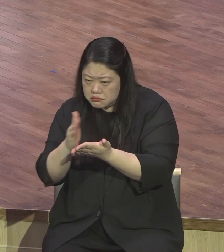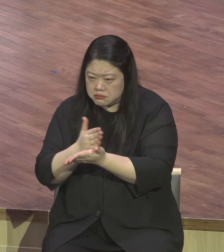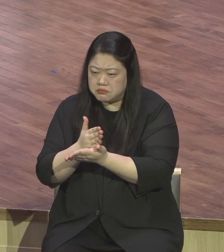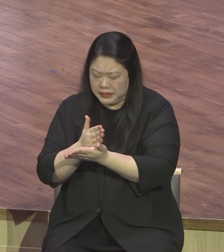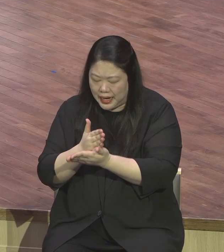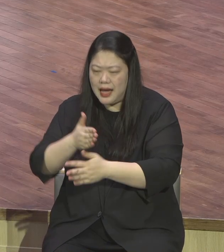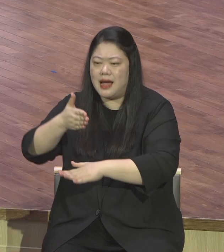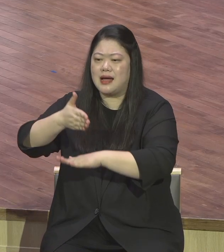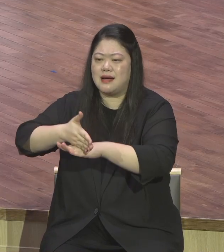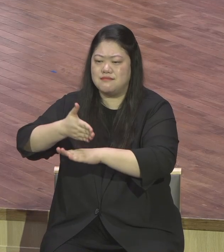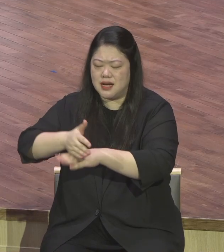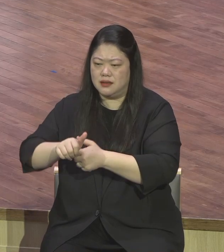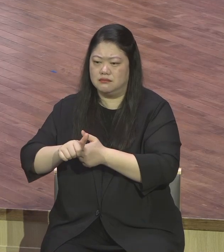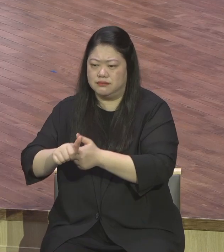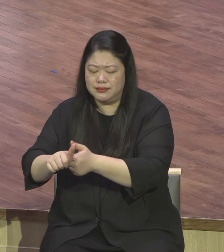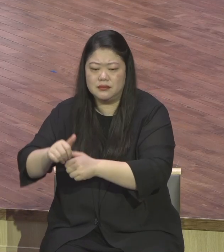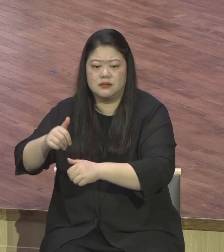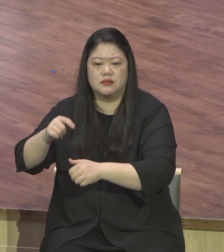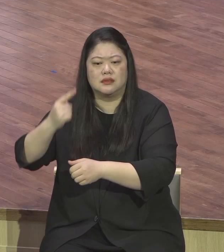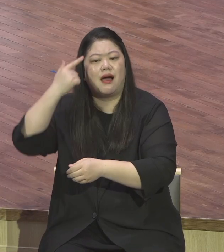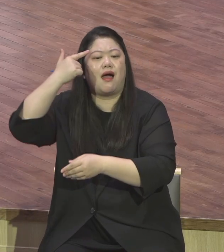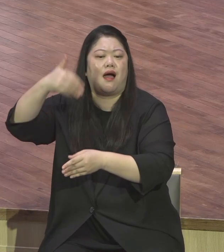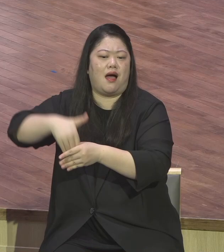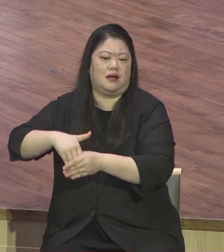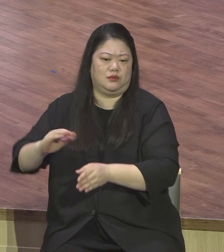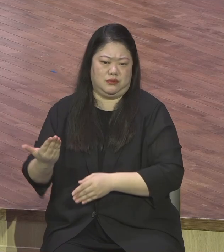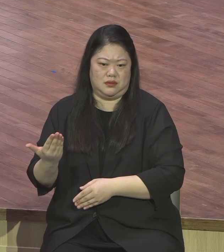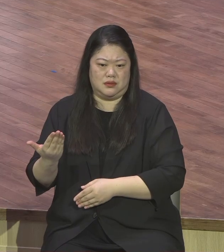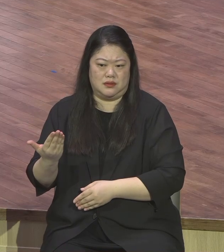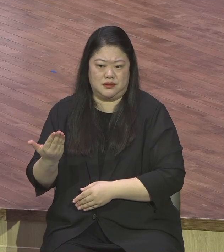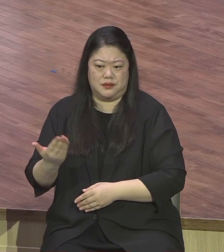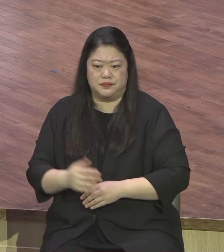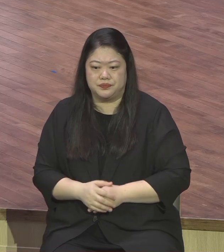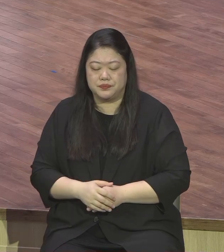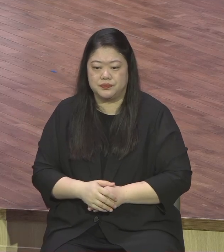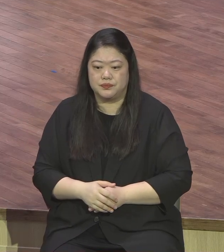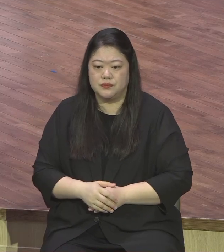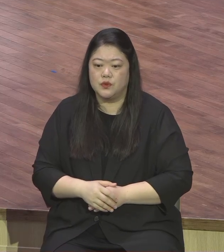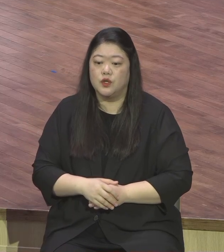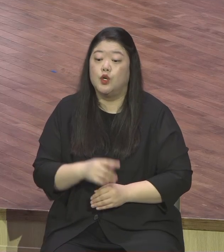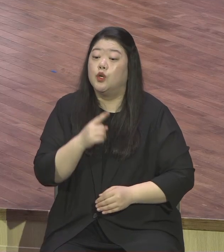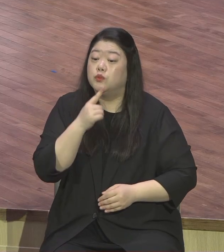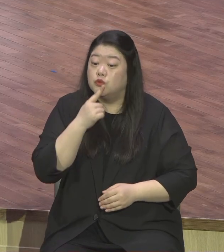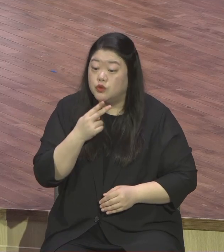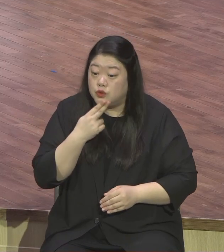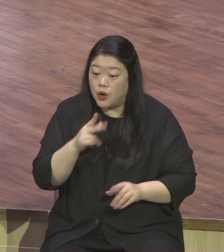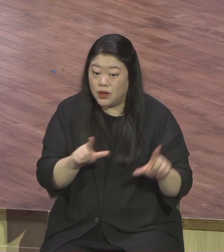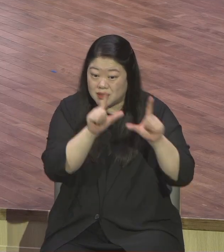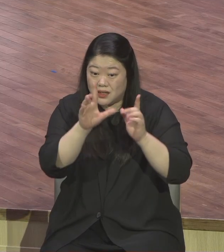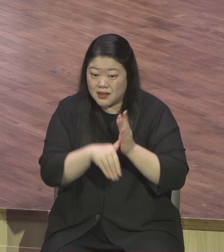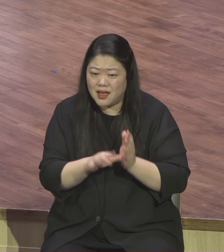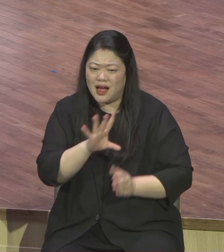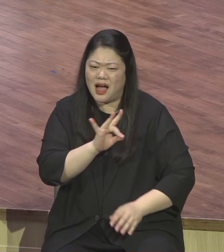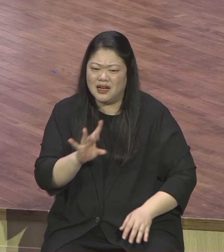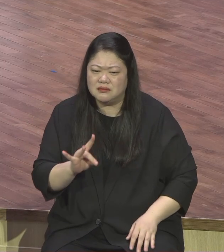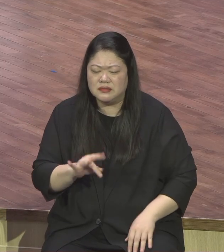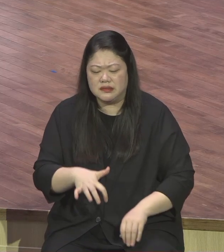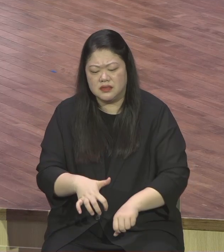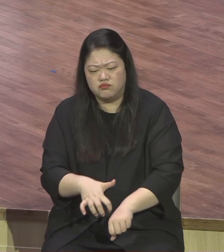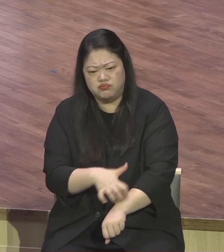불평 원망이 일어날 수 있습니다 불평 원망 그것을 감사로 해석하는